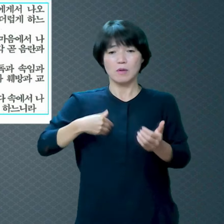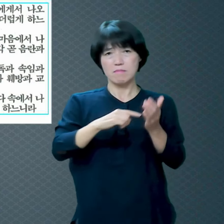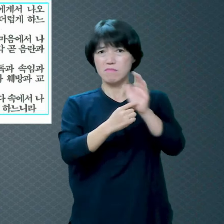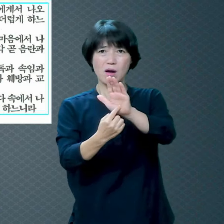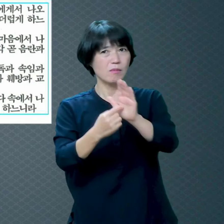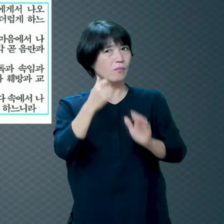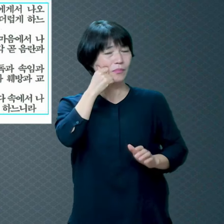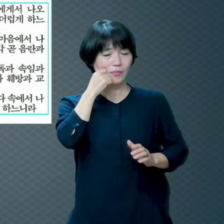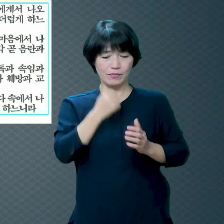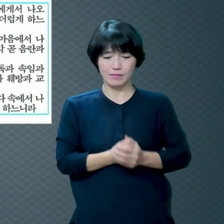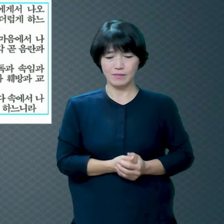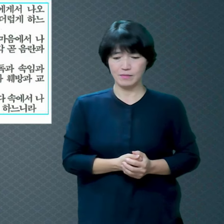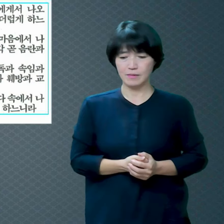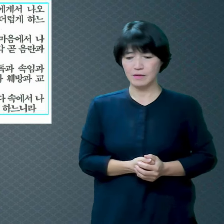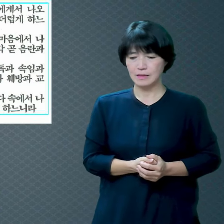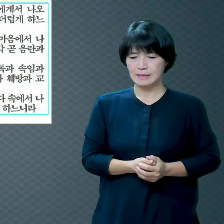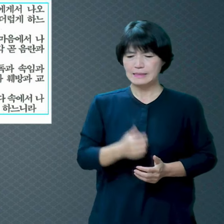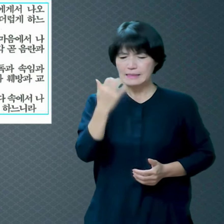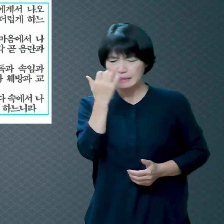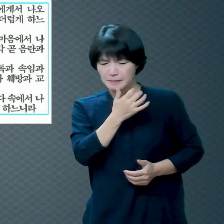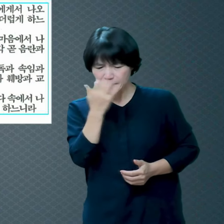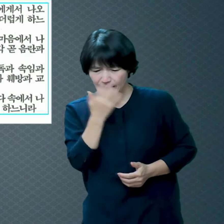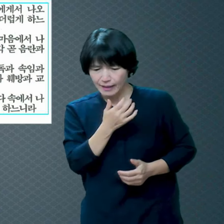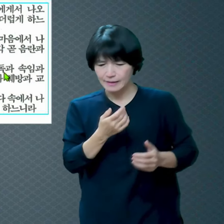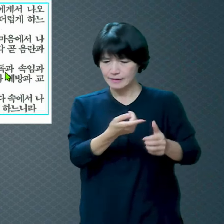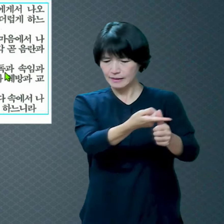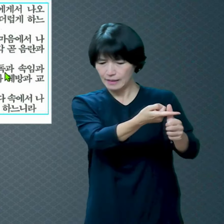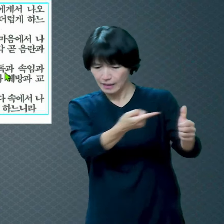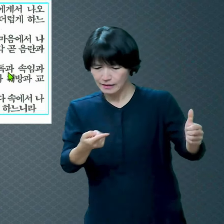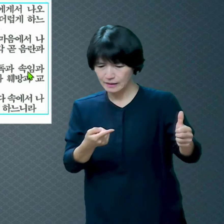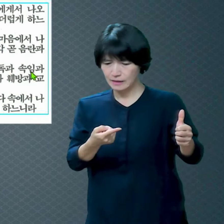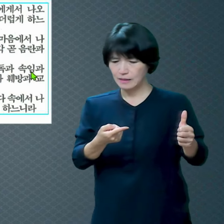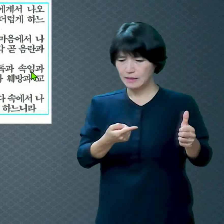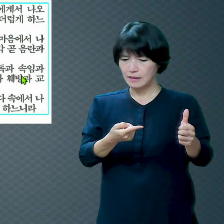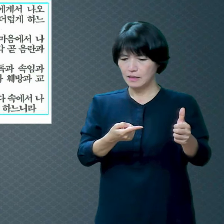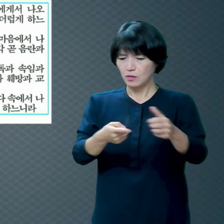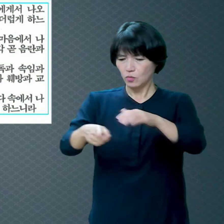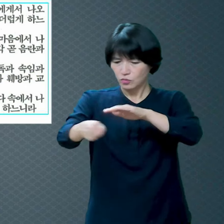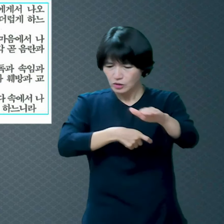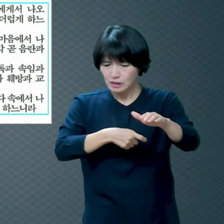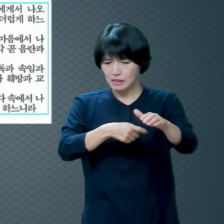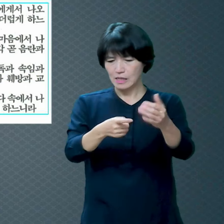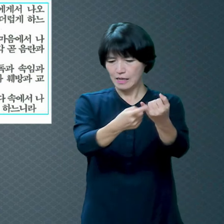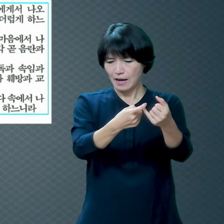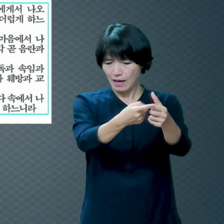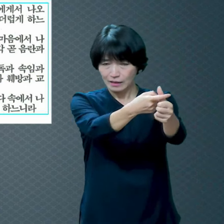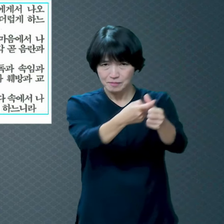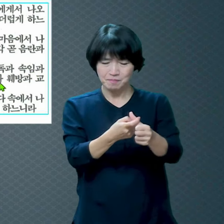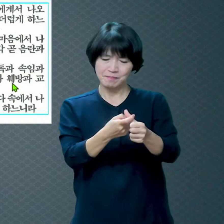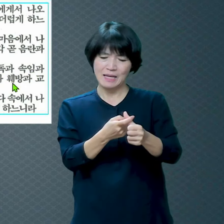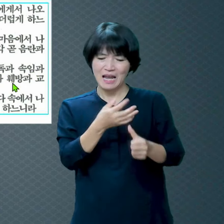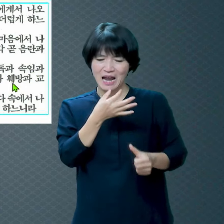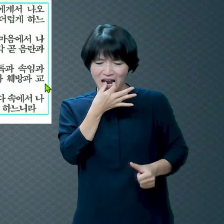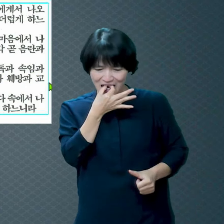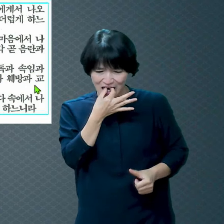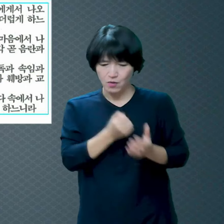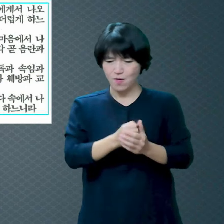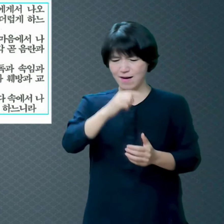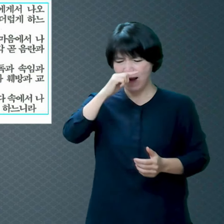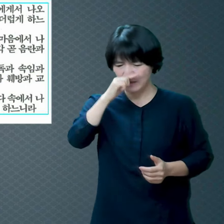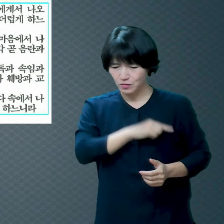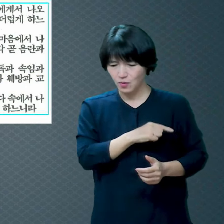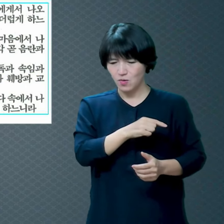도적질, 살인, 가늠, 탐욕, 악독, 속임, 음탕, 흑인 웃는, 회방,